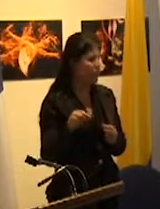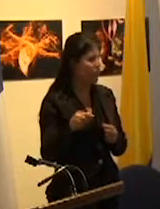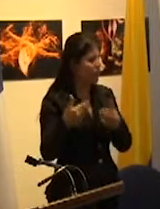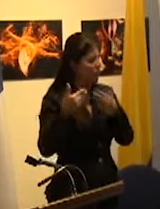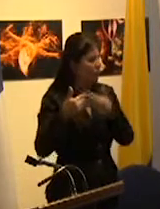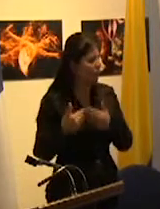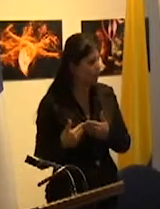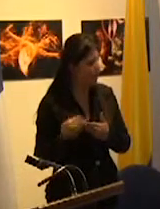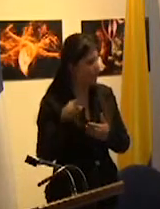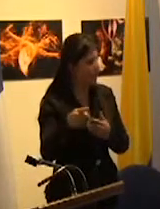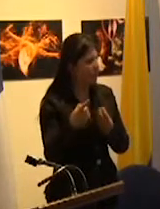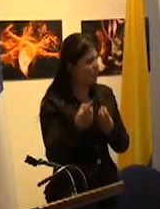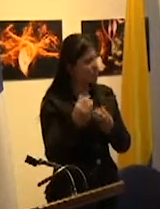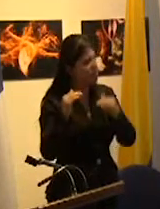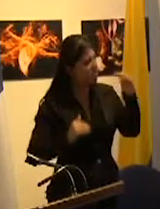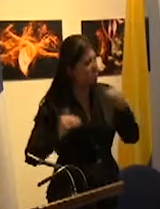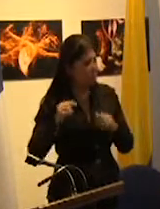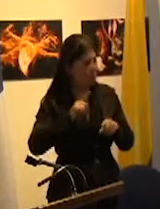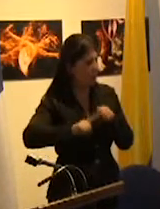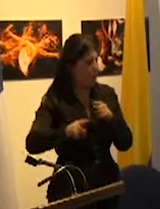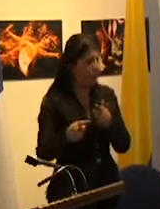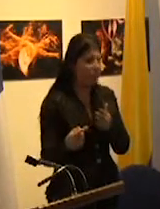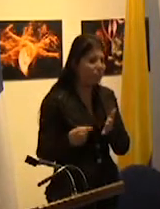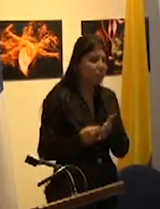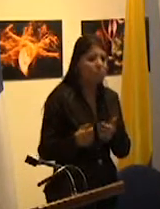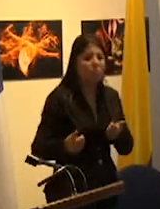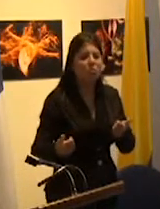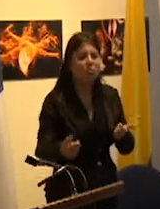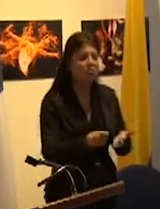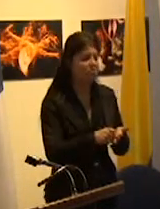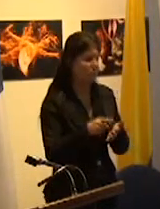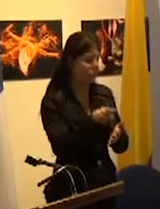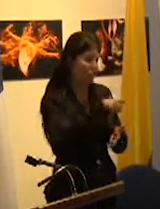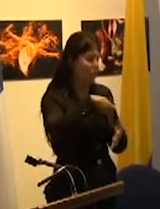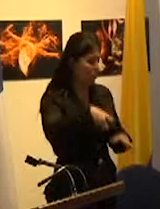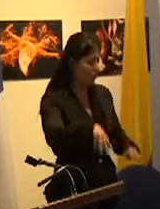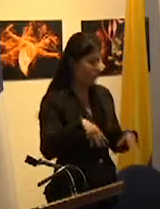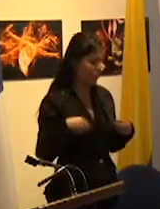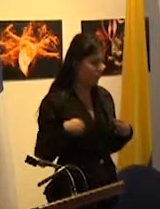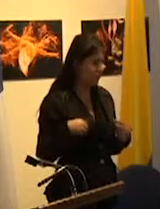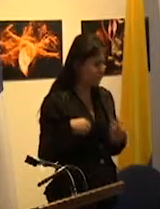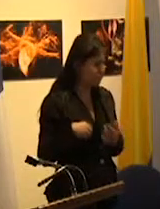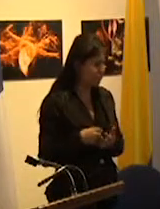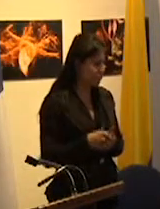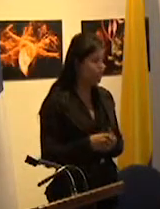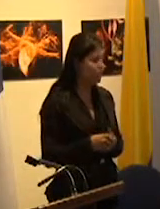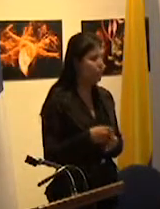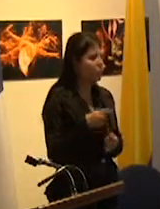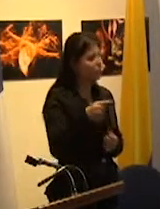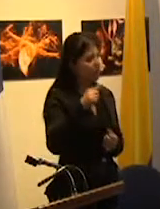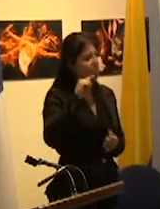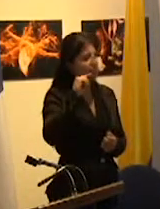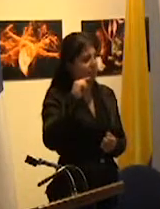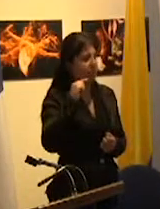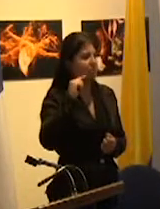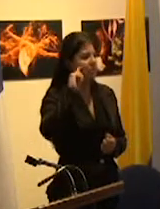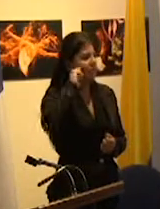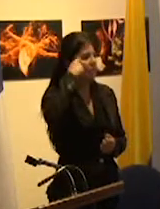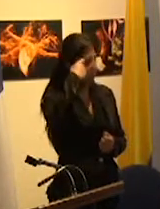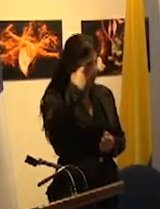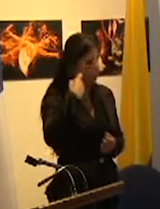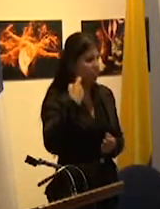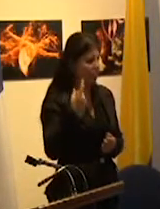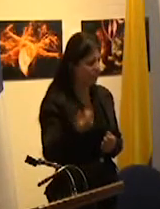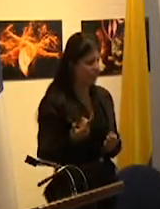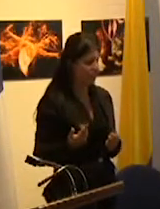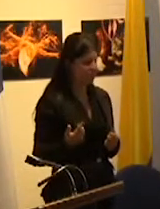restricción de los tipos de desigualdad que socialmente se consideran inaceptables ponen en riesgo la base